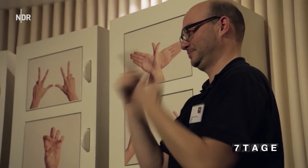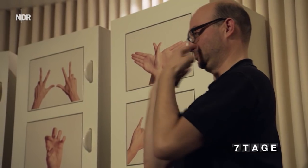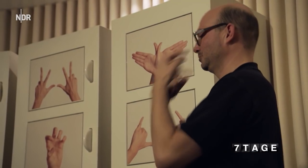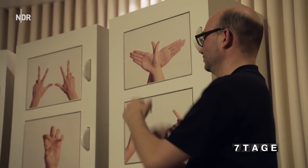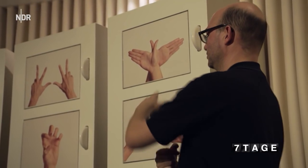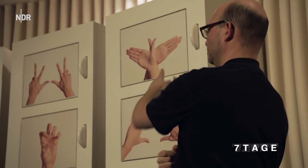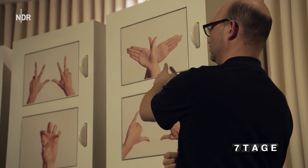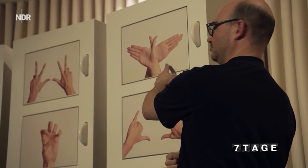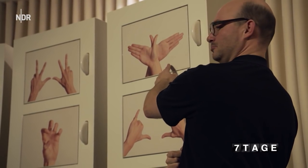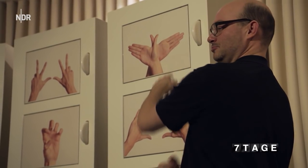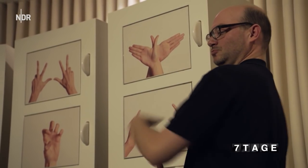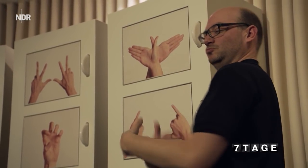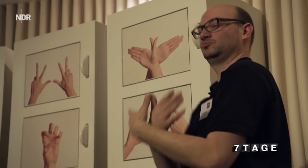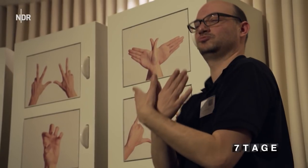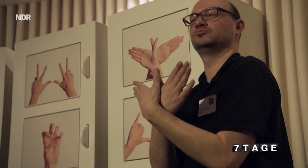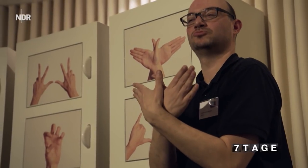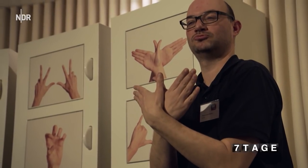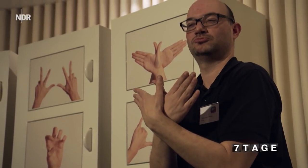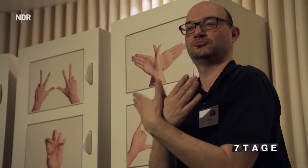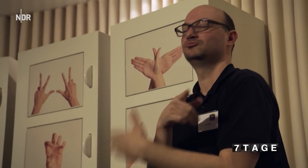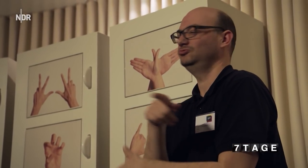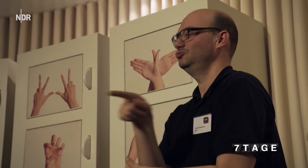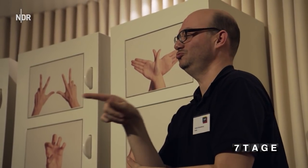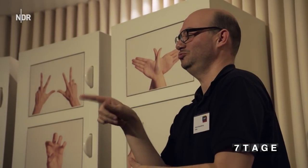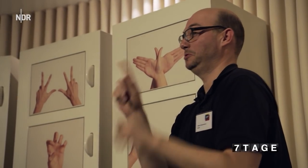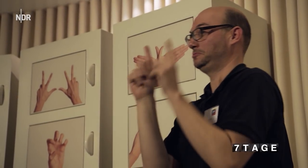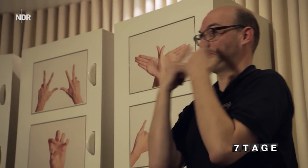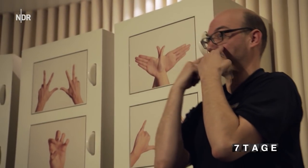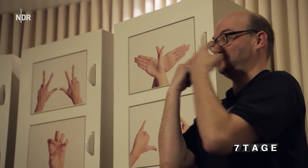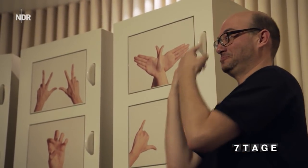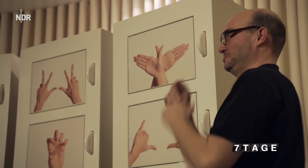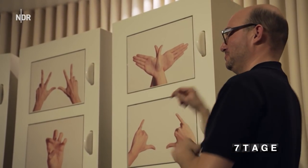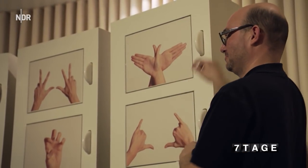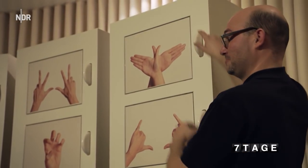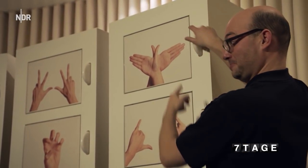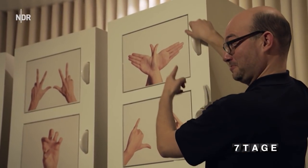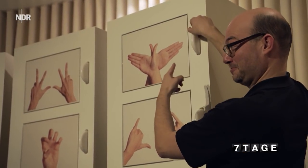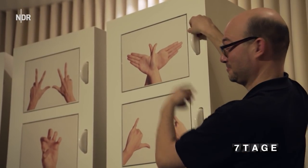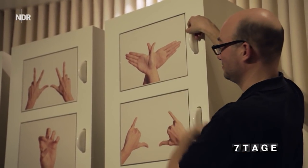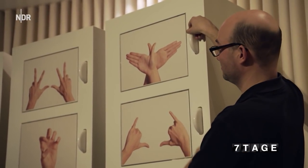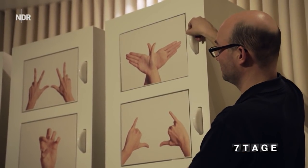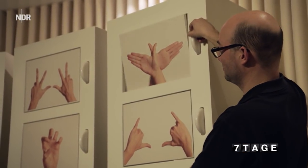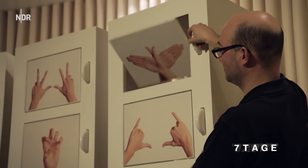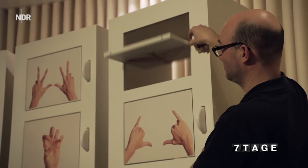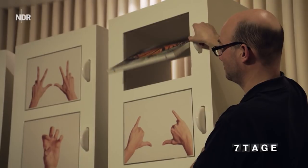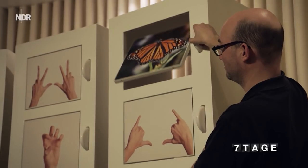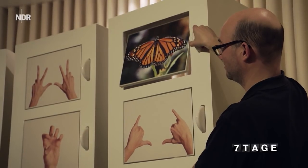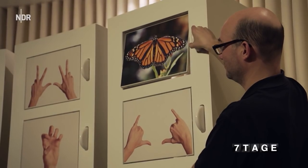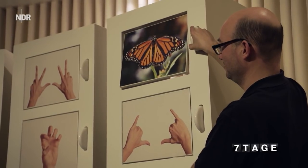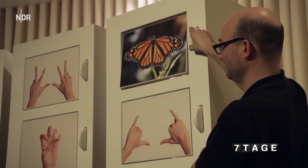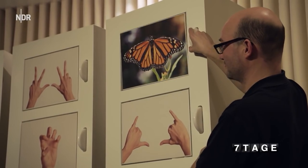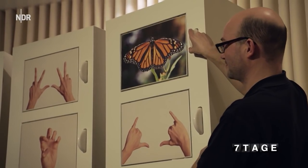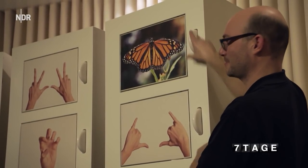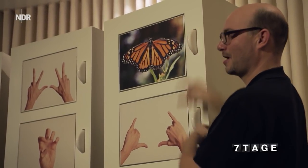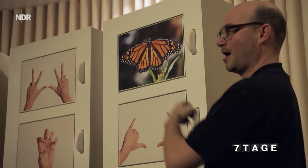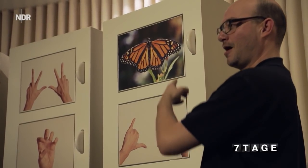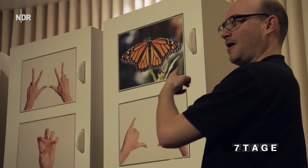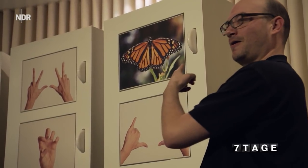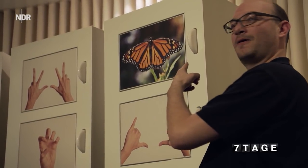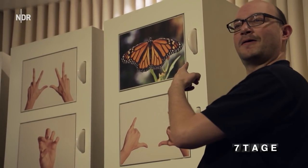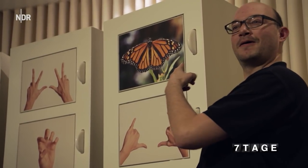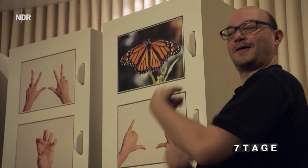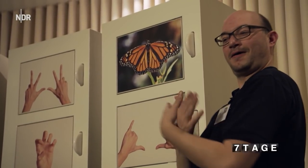läuftòng